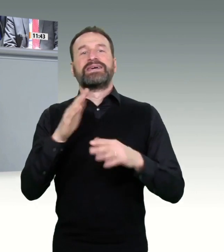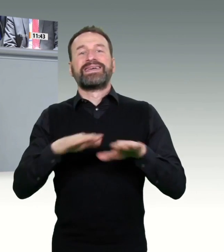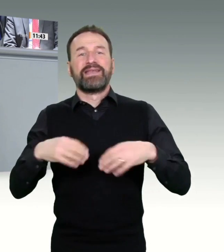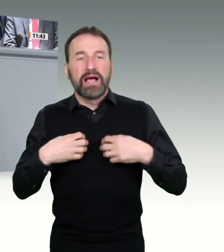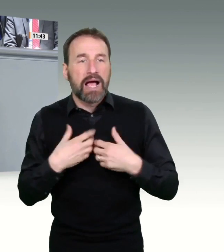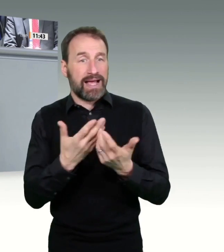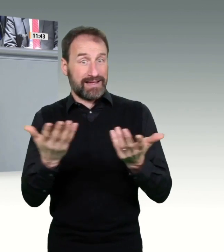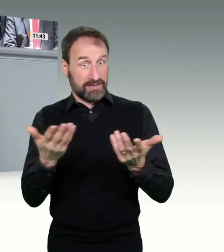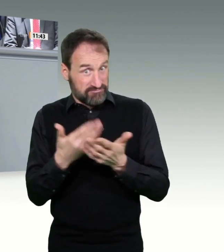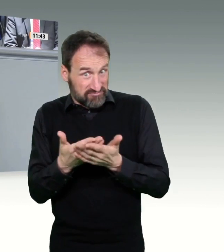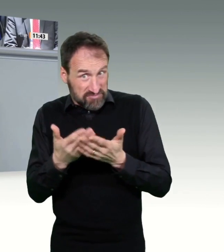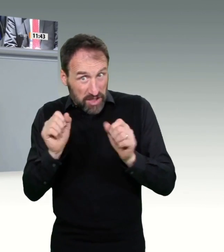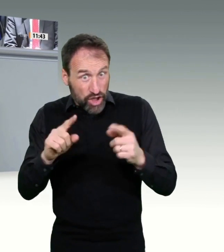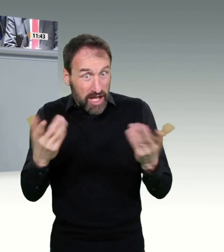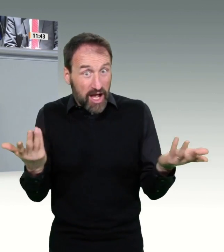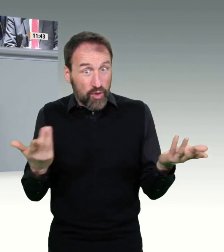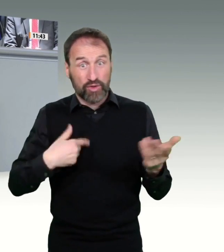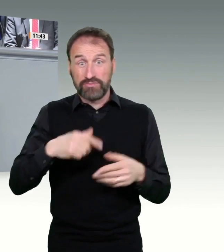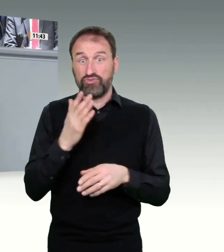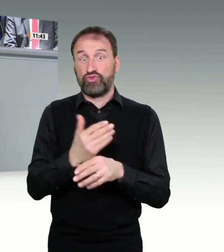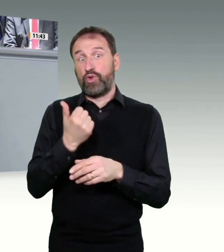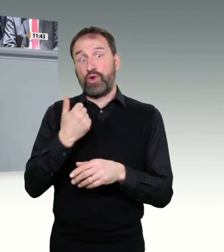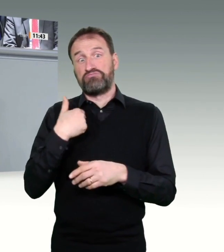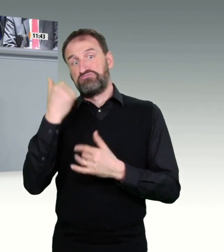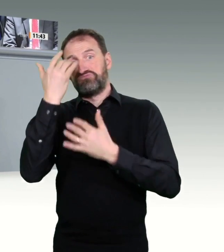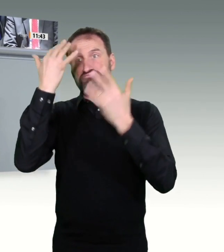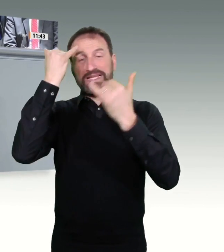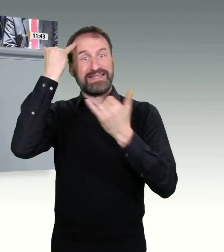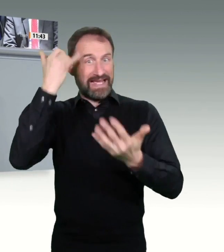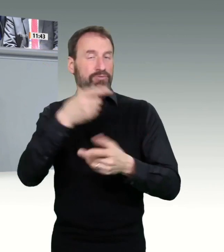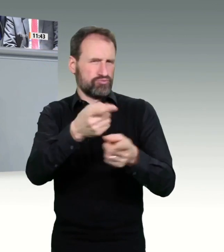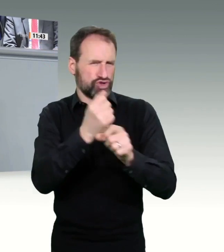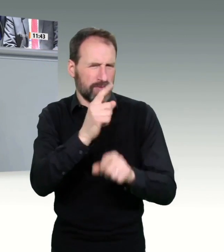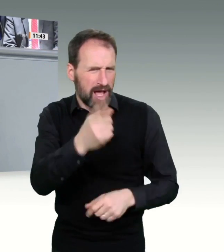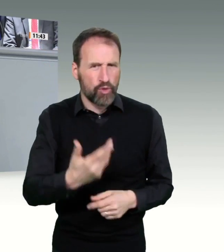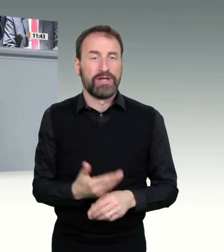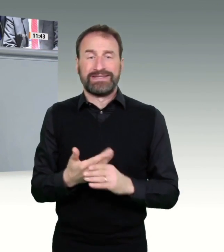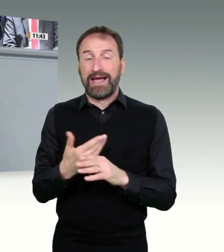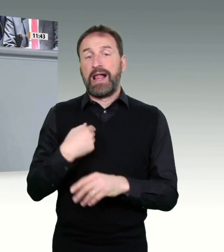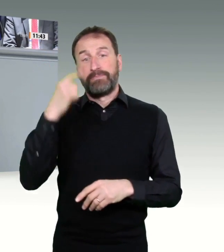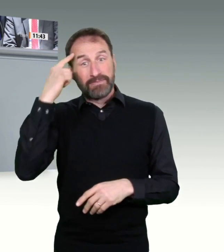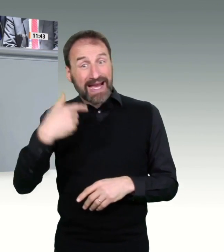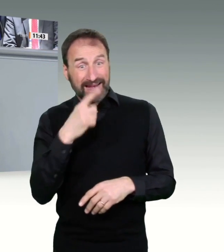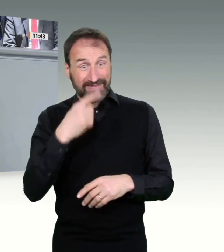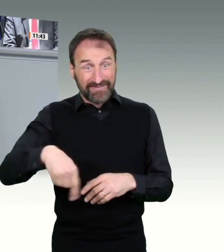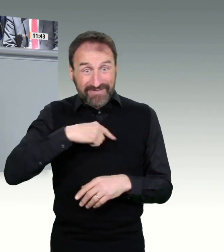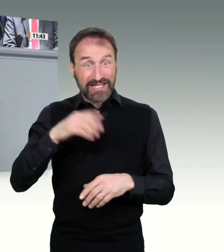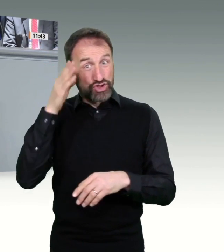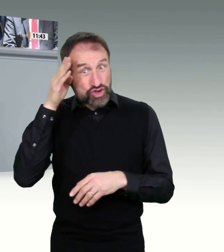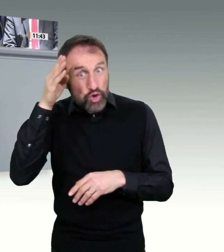von Daten, Zahlen und Fakten über die Gesundheitssituation in unserem Land, dass wir da noch gut nachsteuern können. Das Thema Transparenz,